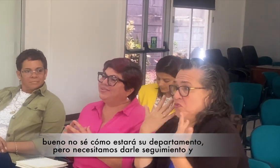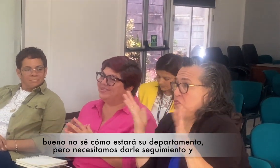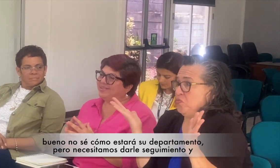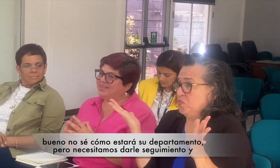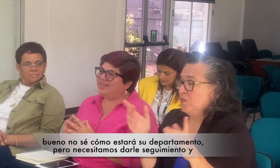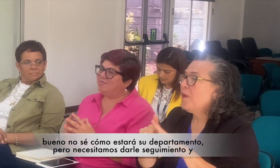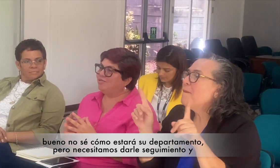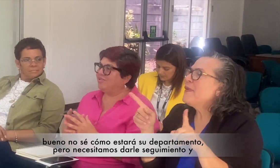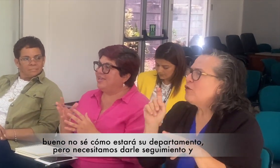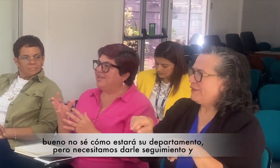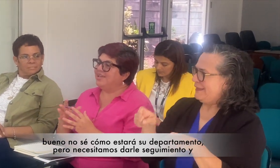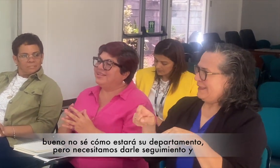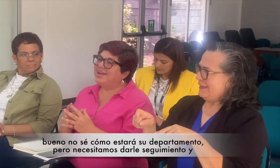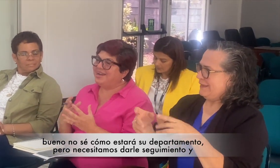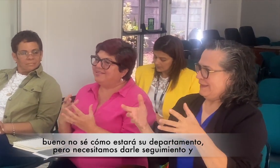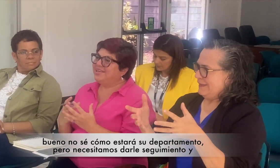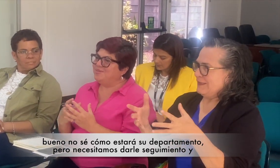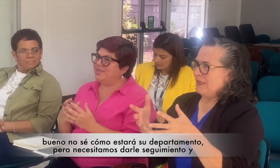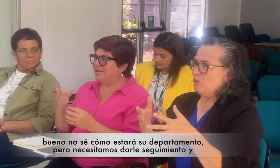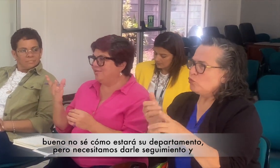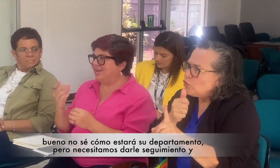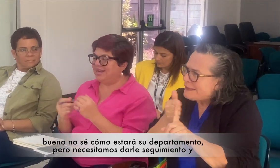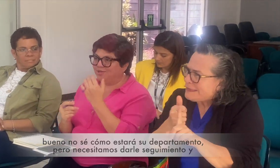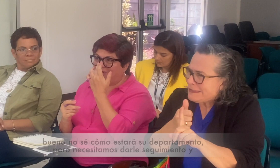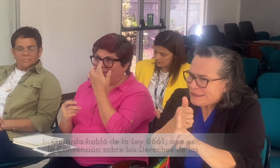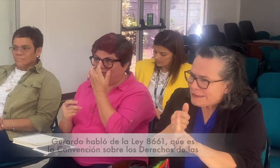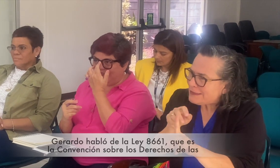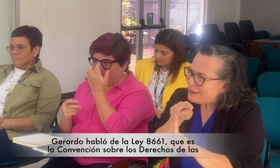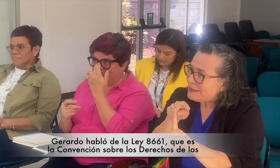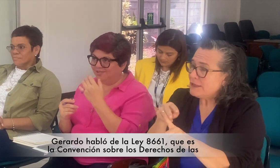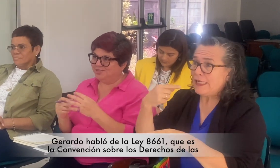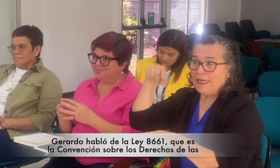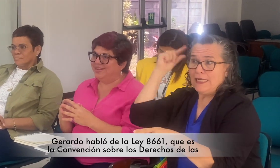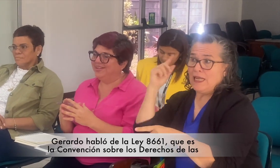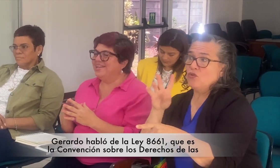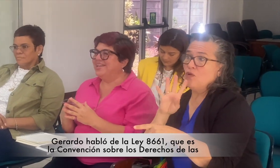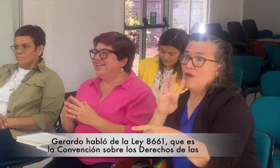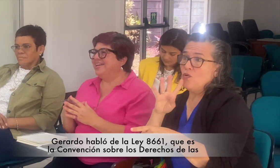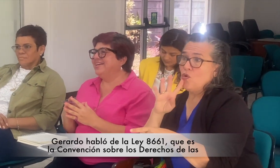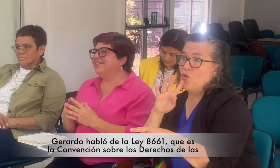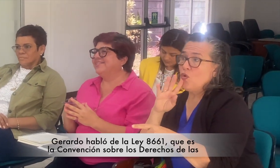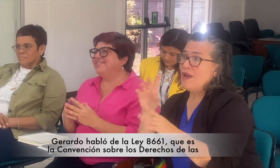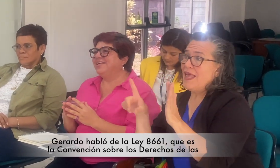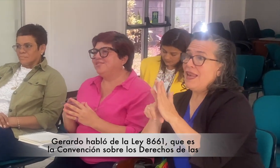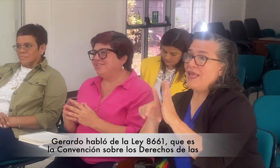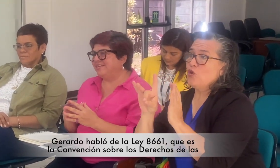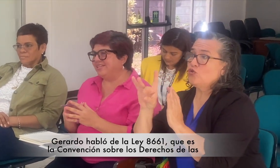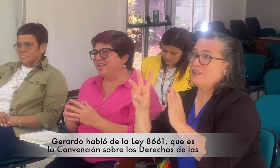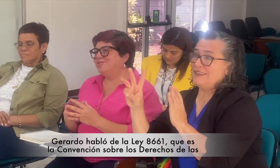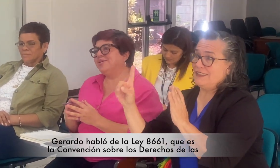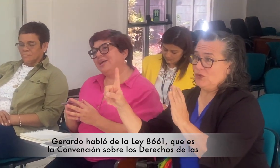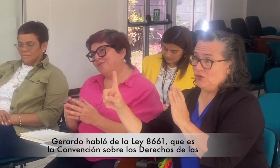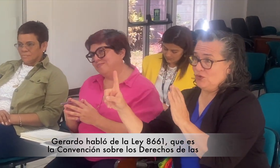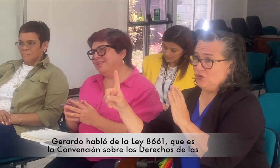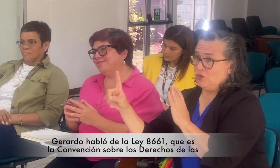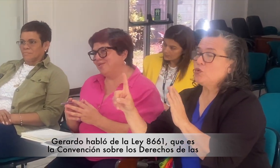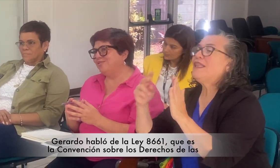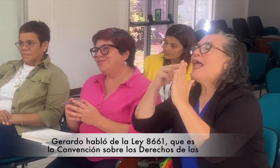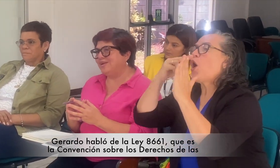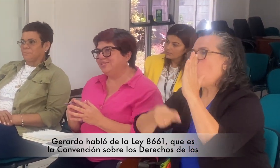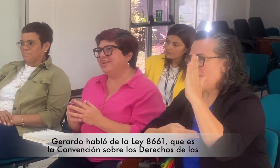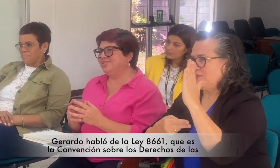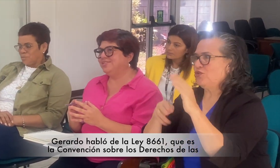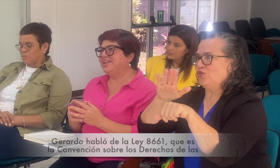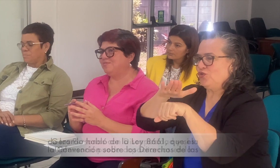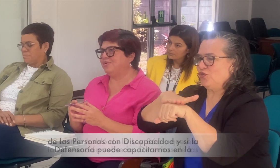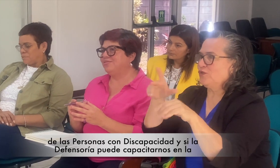necesitamos darle seguimiento, Gerardo habló de la ley 8661, es la Convención